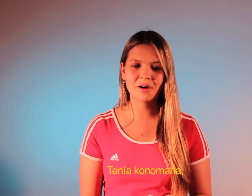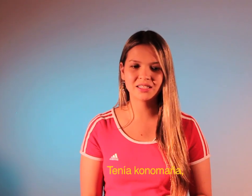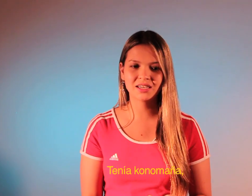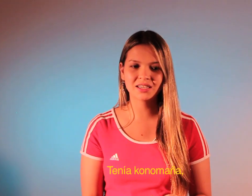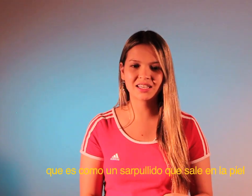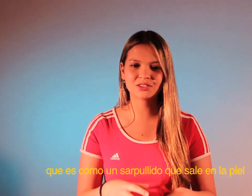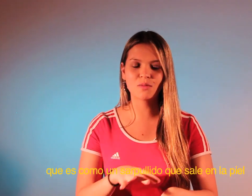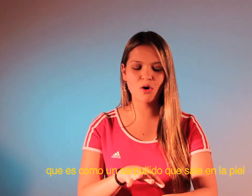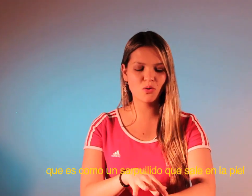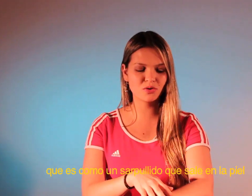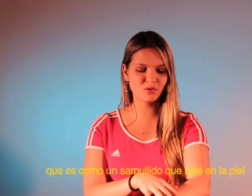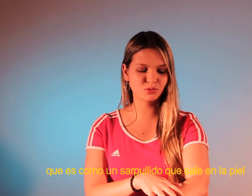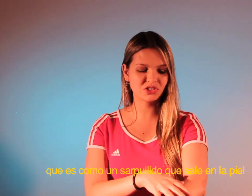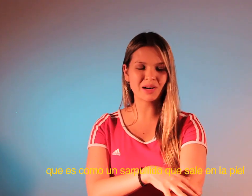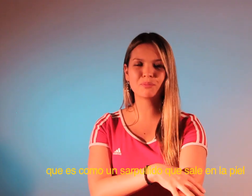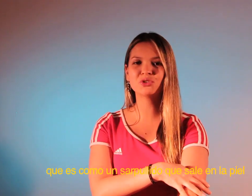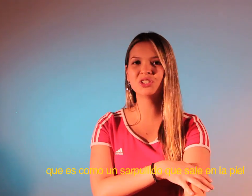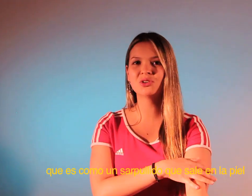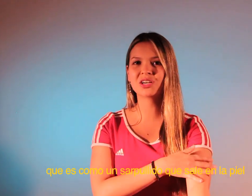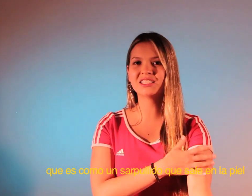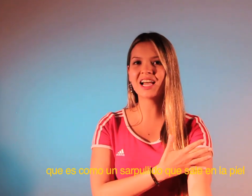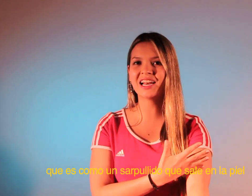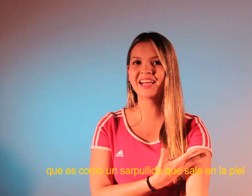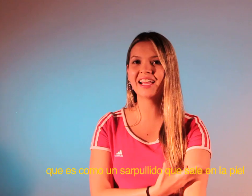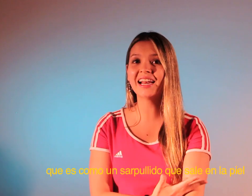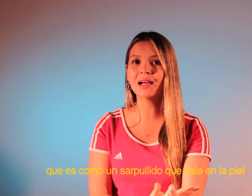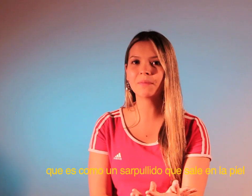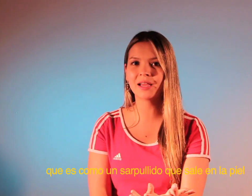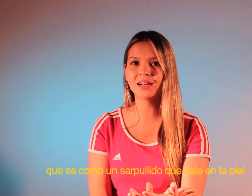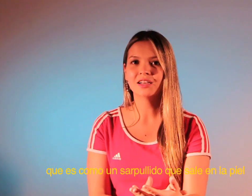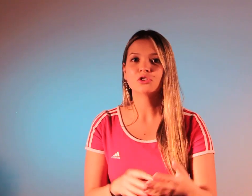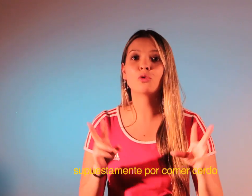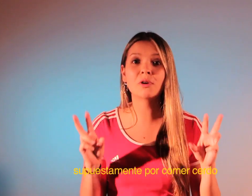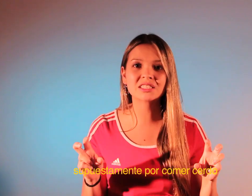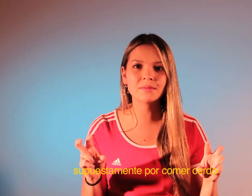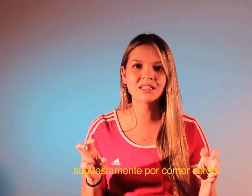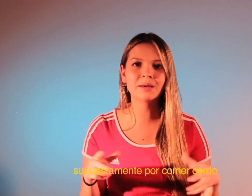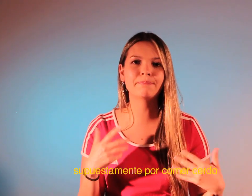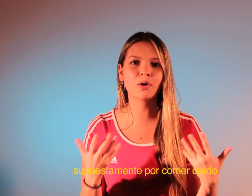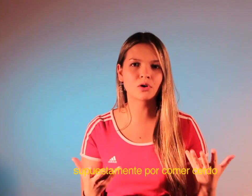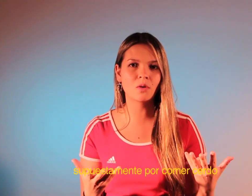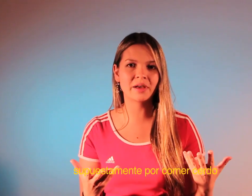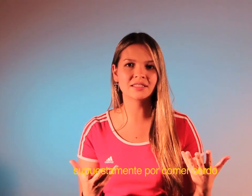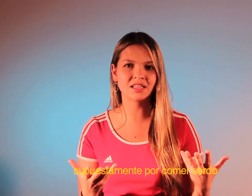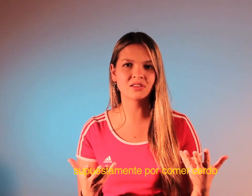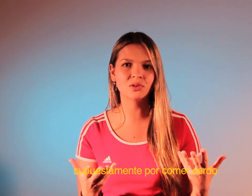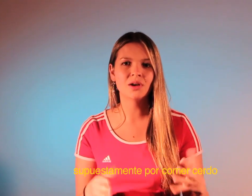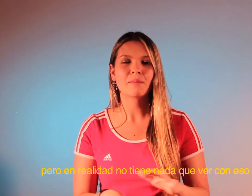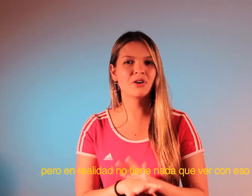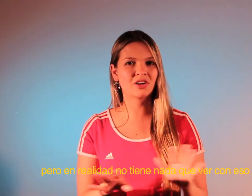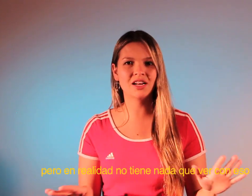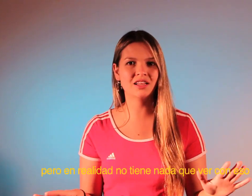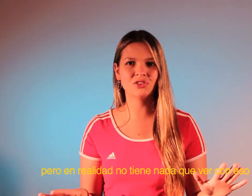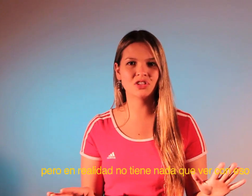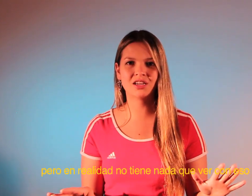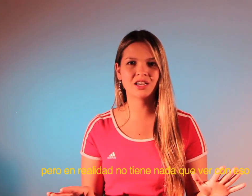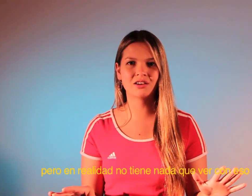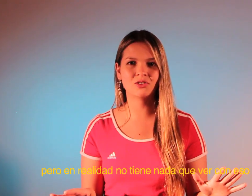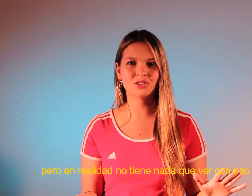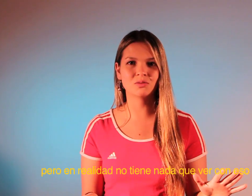conomaña, que es como un zarpullido que sale en la piel, supuestamente por comer cerdo. Pero en realidad no tiene nada que ver con eso.